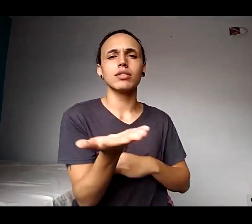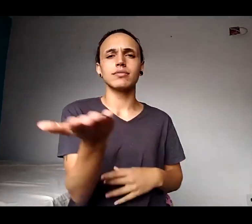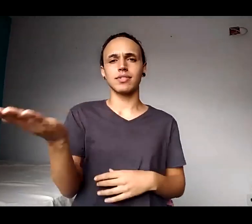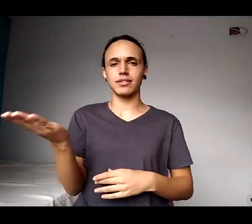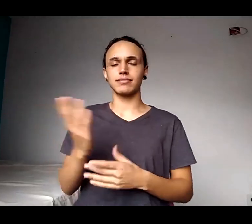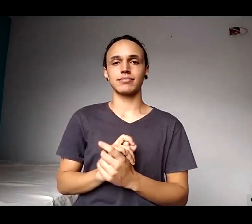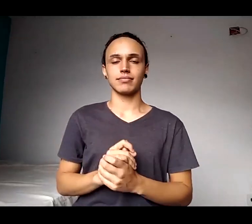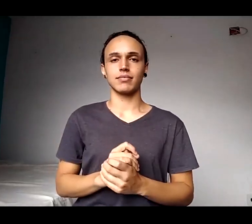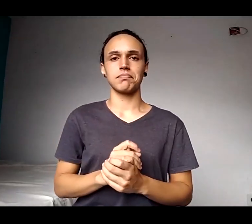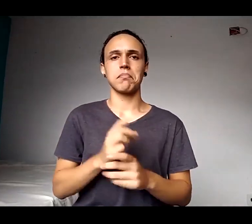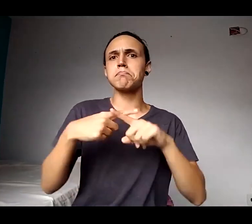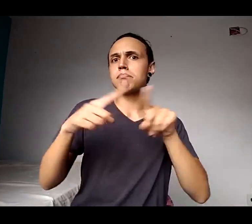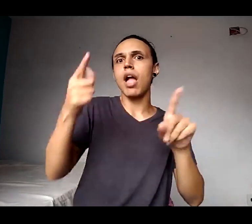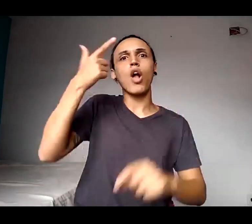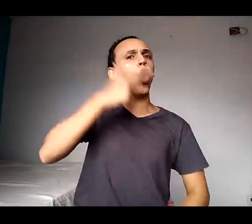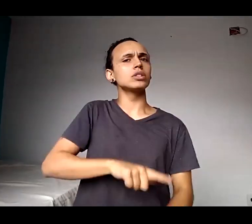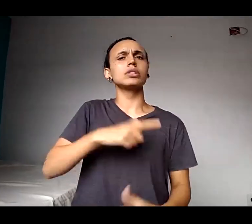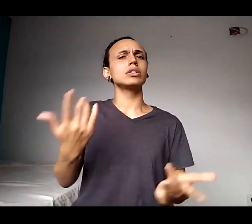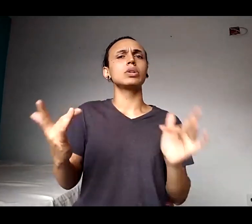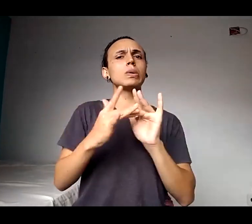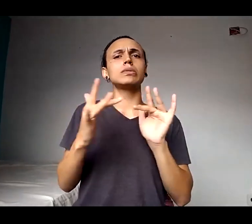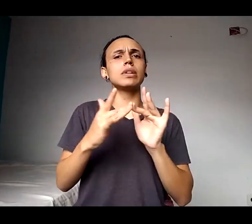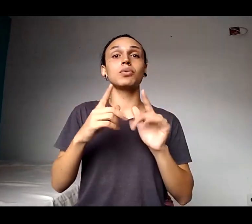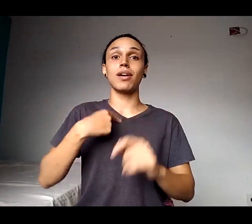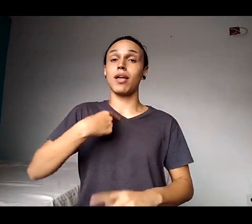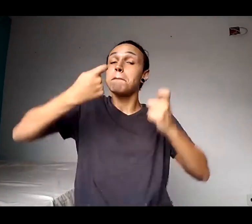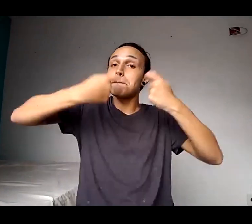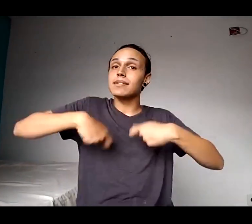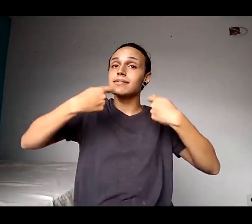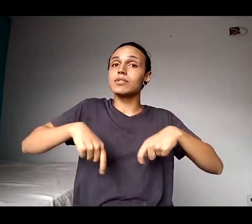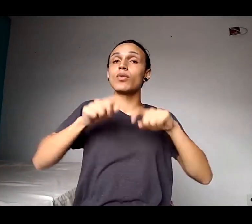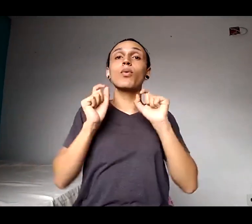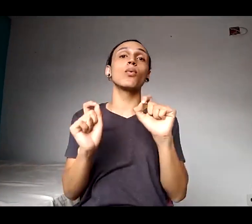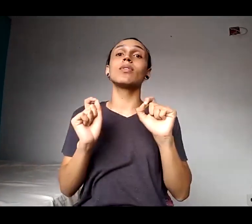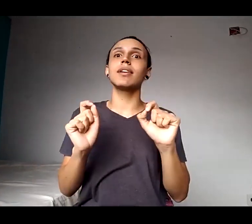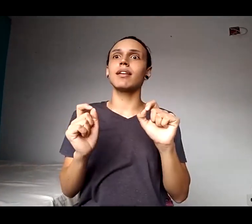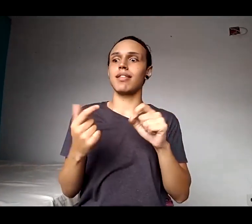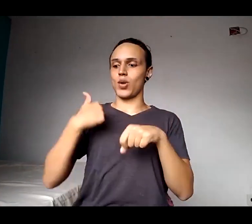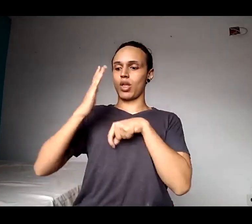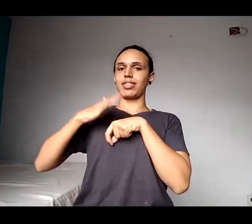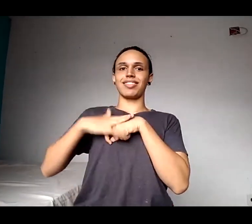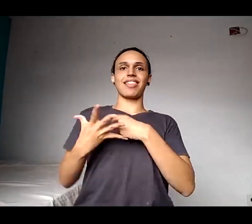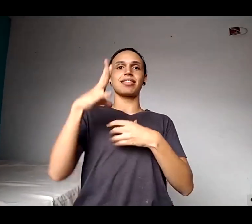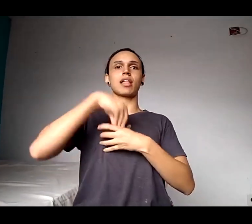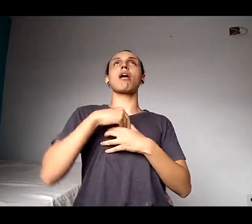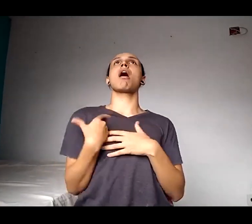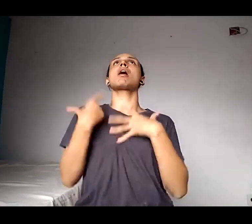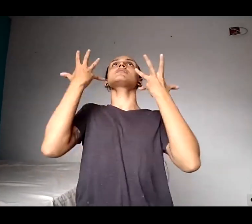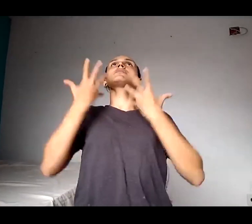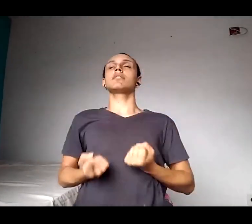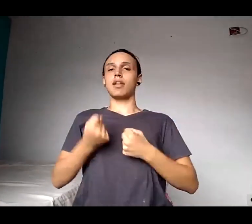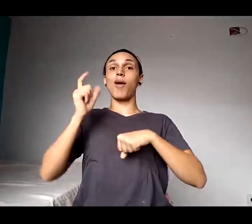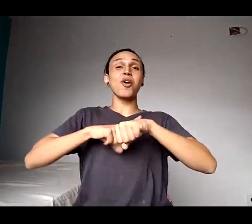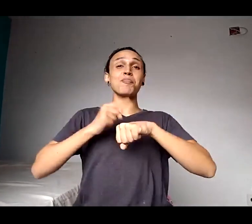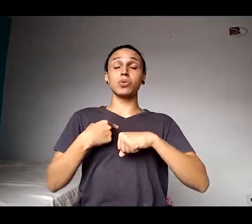esse contato eu precisei me aceitar. Ao me aceitar, eu estou aceitando vocês